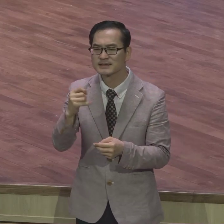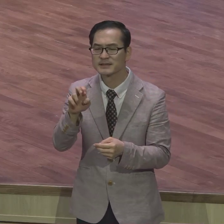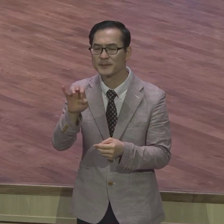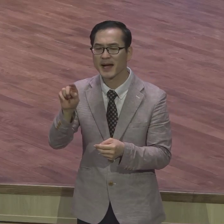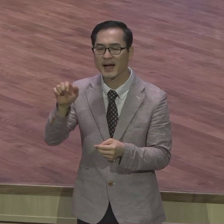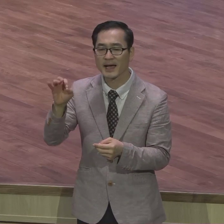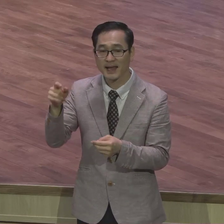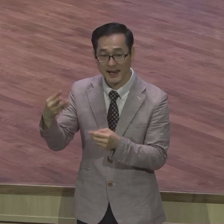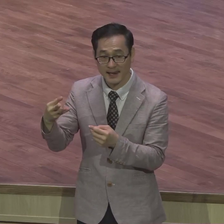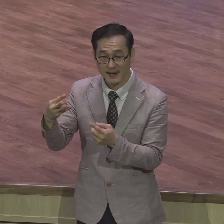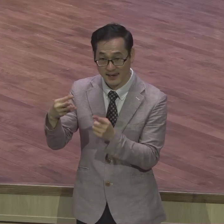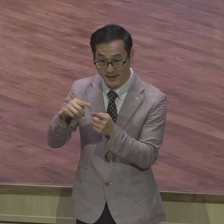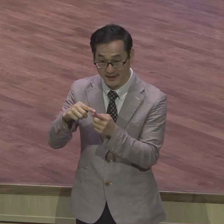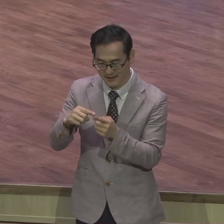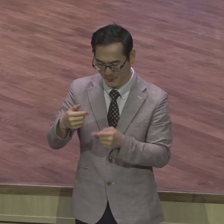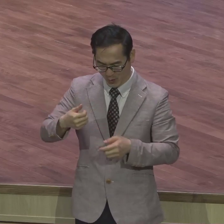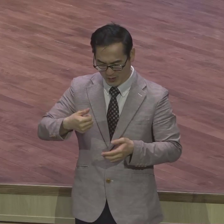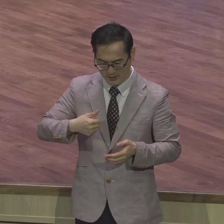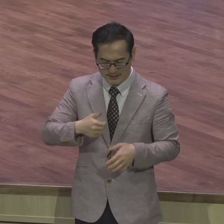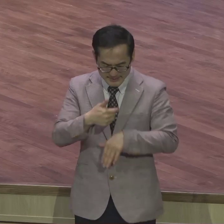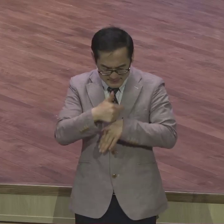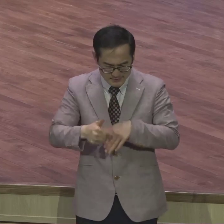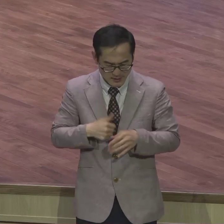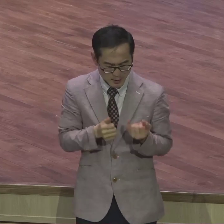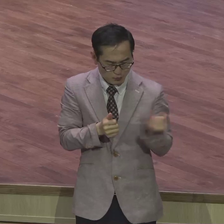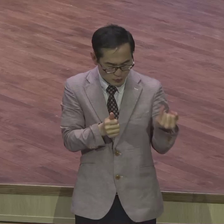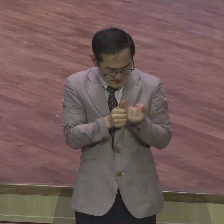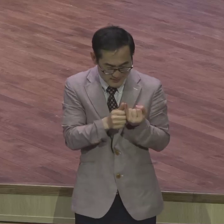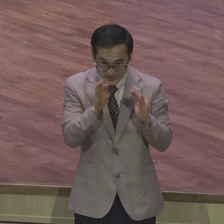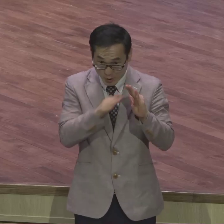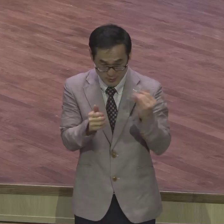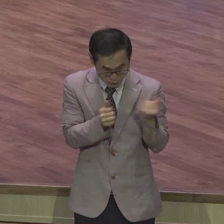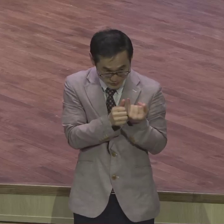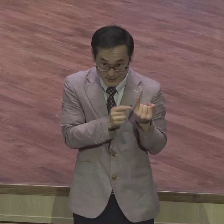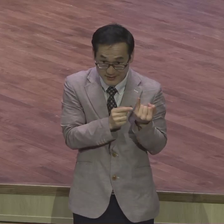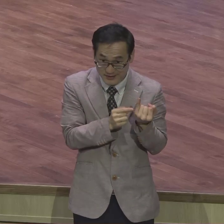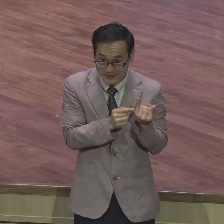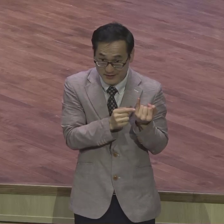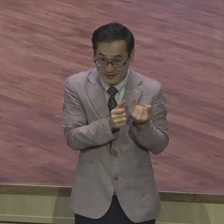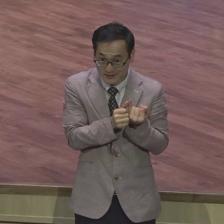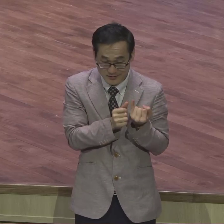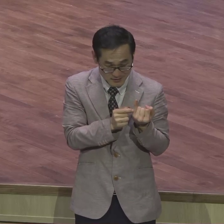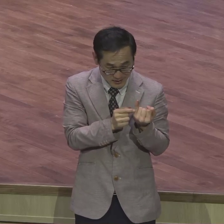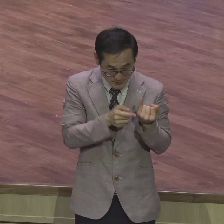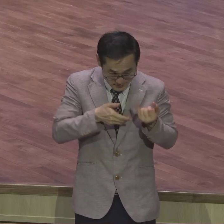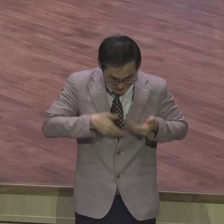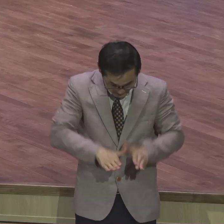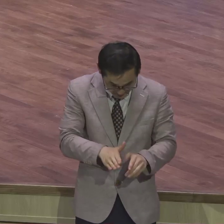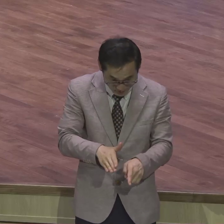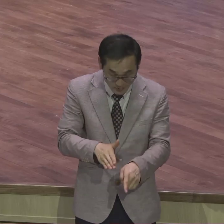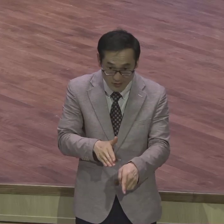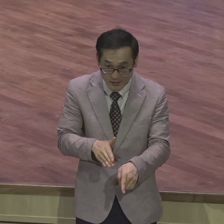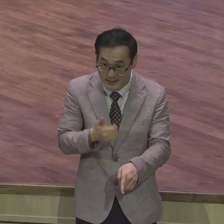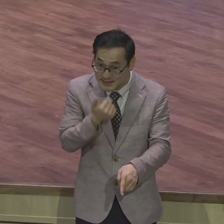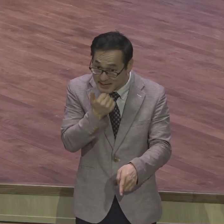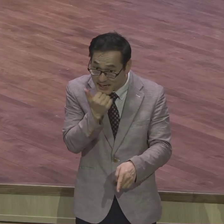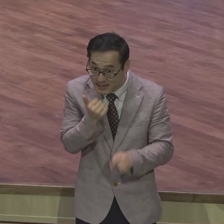택하고 후처소생인 이스라엘을 버린 것이다 라고 말할 생각할 수 있기 때문에 다시 또 예를 듭니다